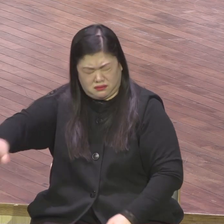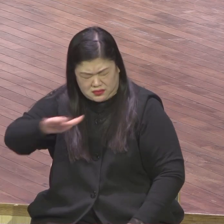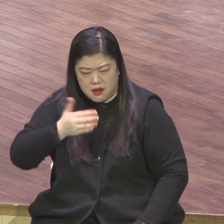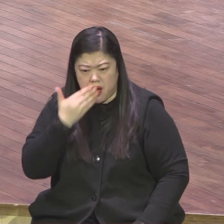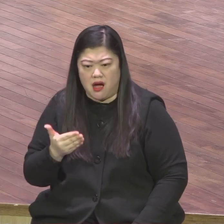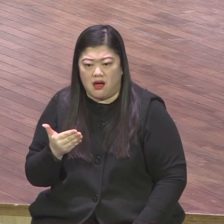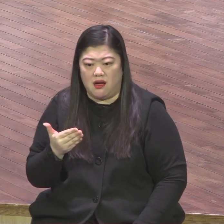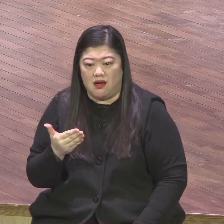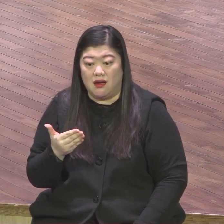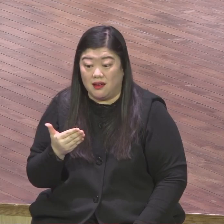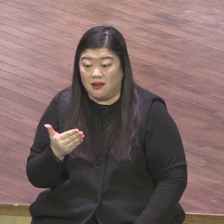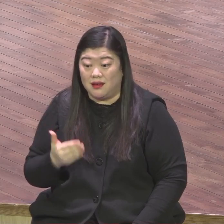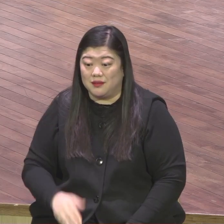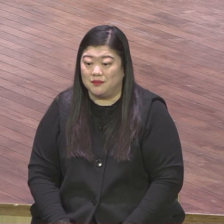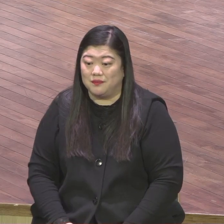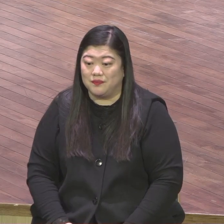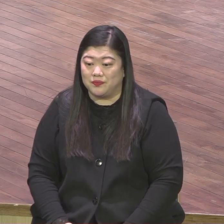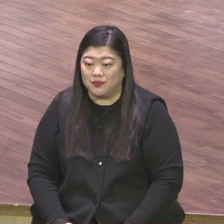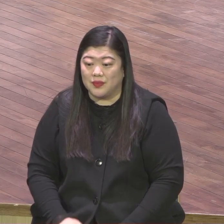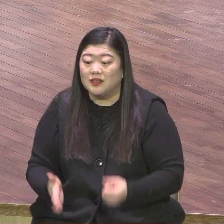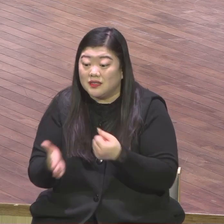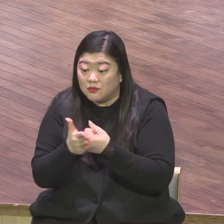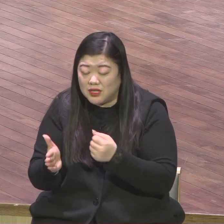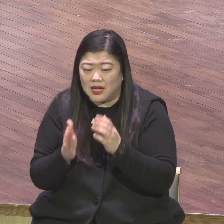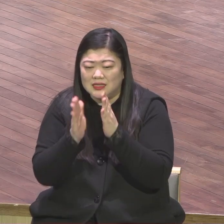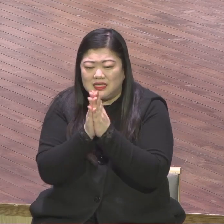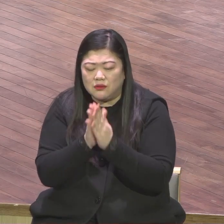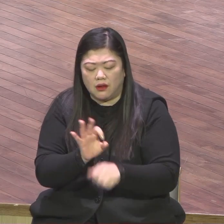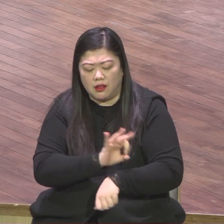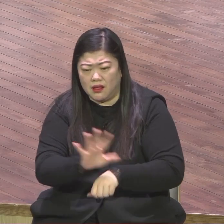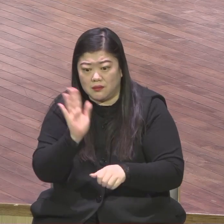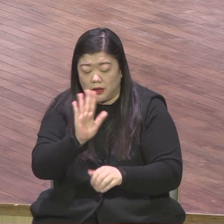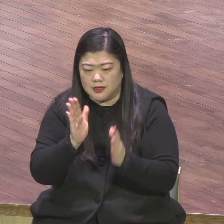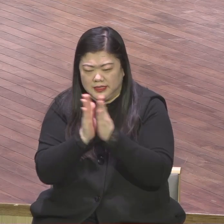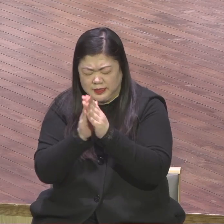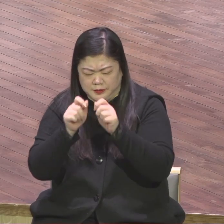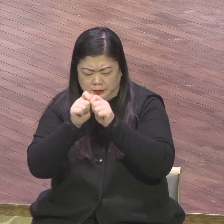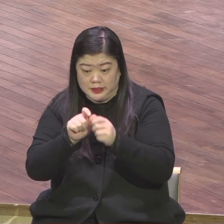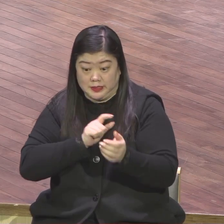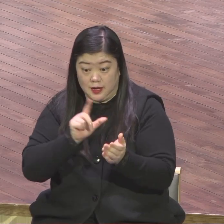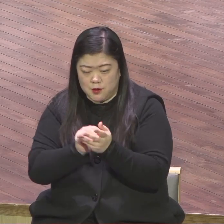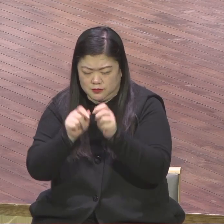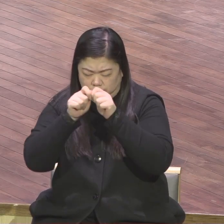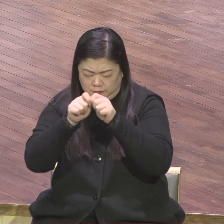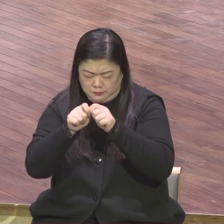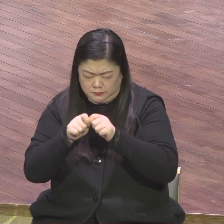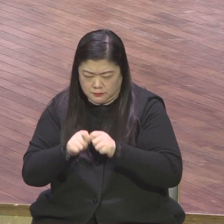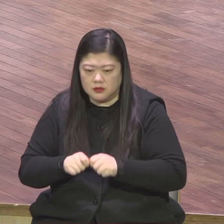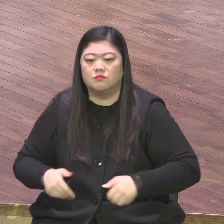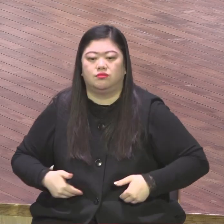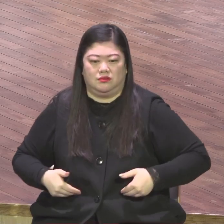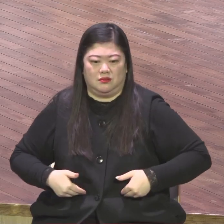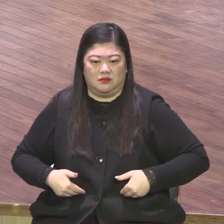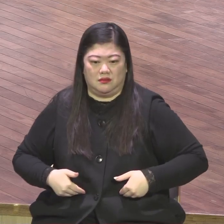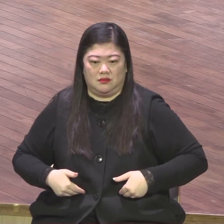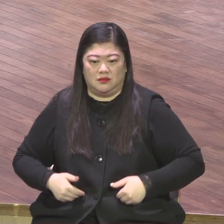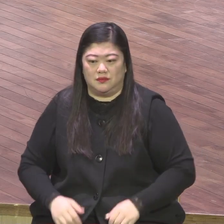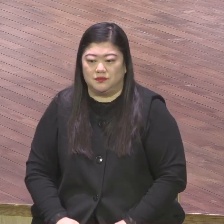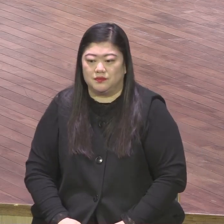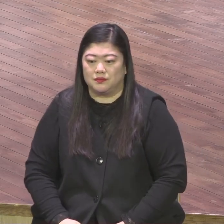기도도 세밀하게 돼요 2023년 영계 전성도는 한산도 빠짐없이 망국을 기업으로 얻게